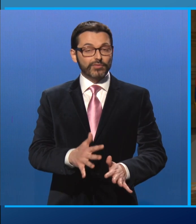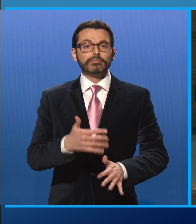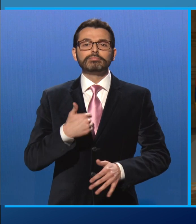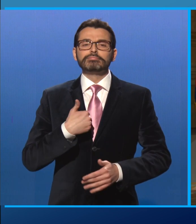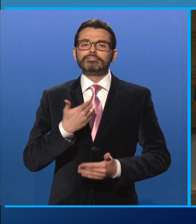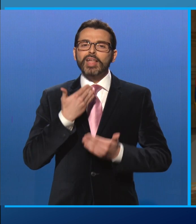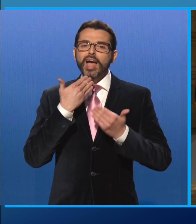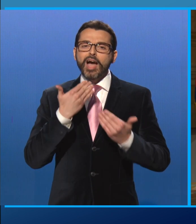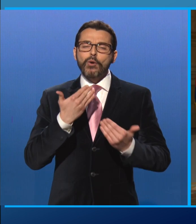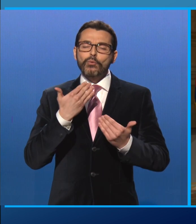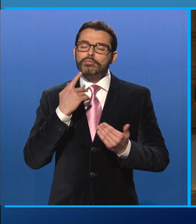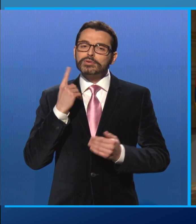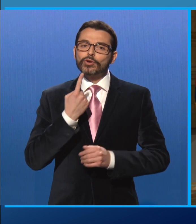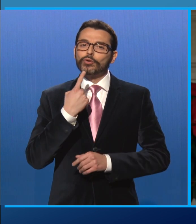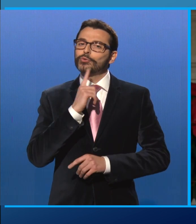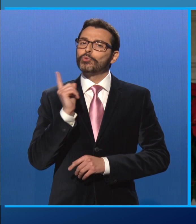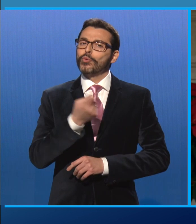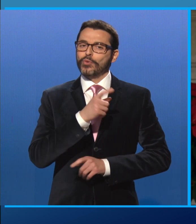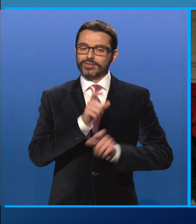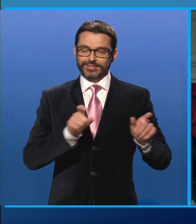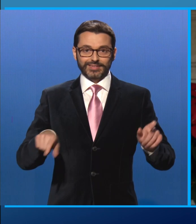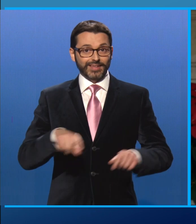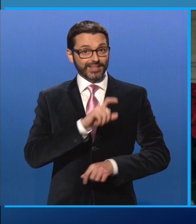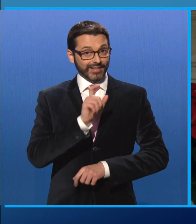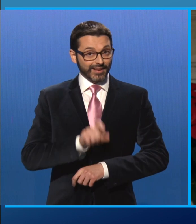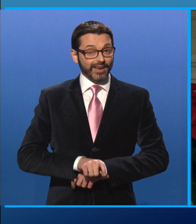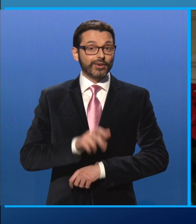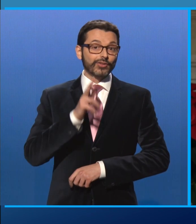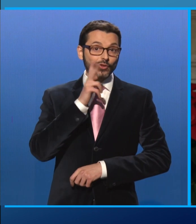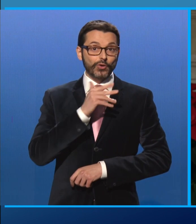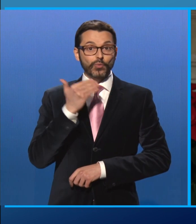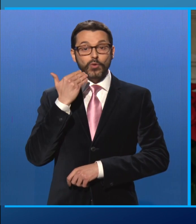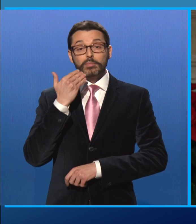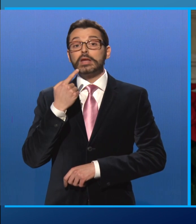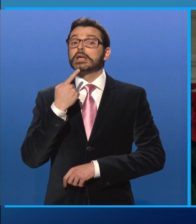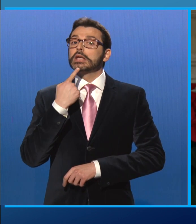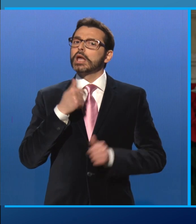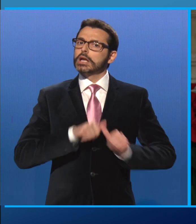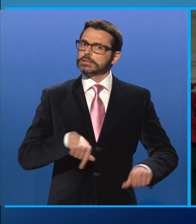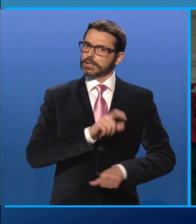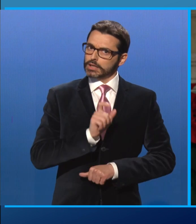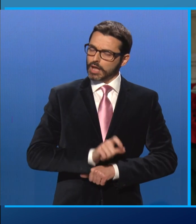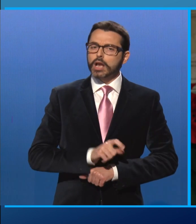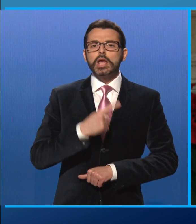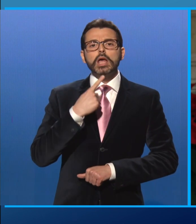e a tutti gli italiani, a quelli che risiedono nel nostro Paese e a quelli che ne sono lontani,